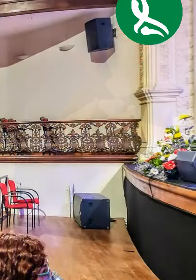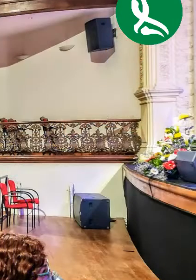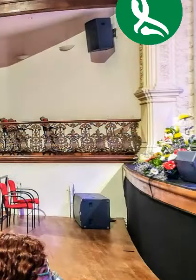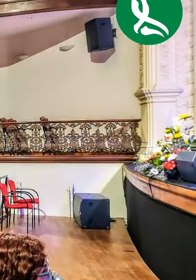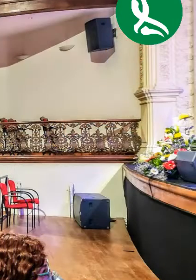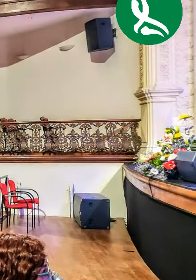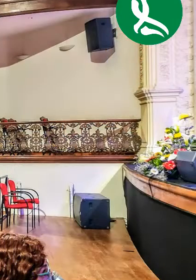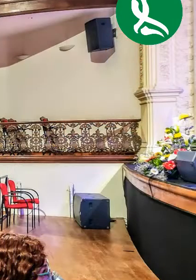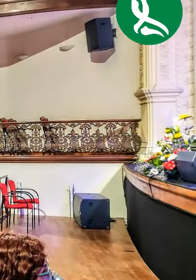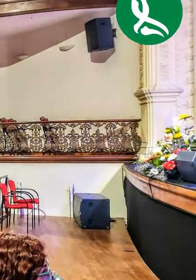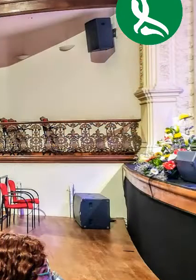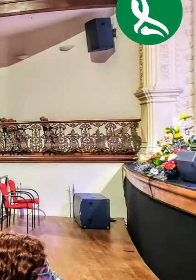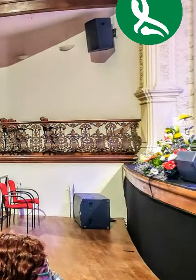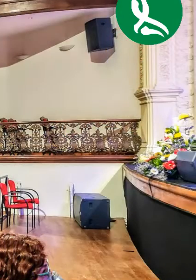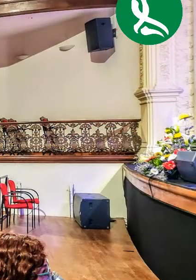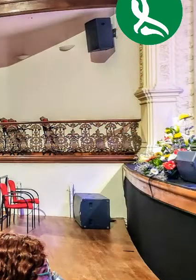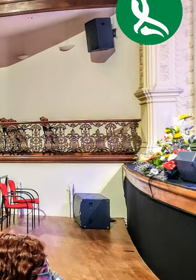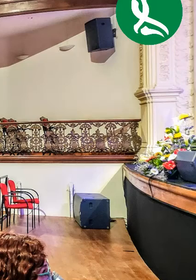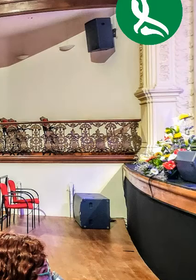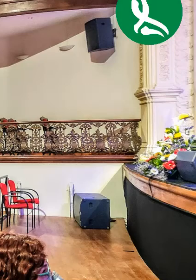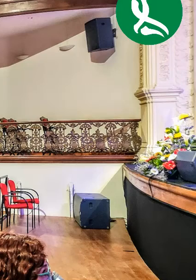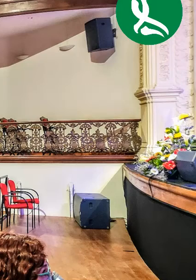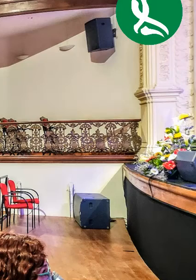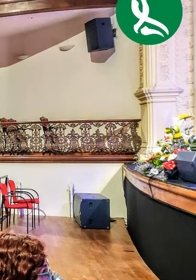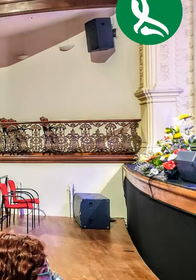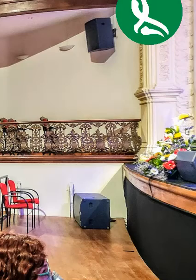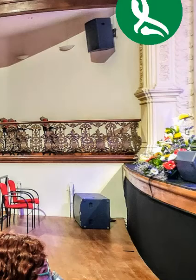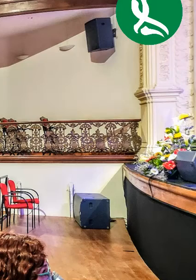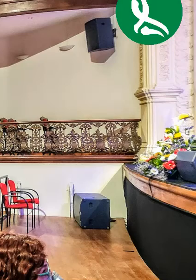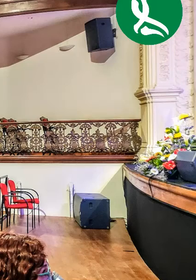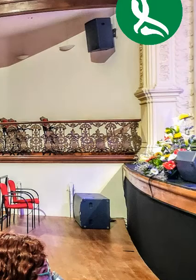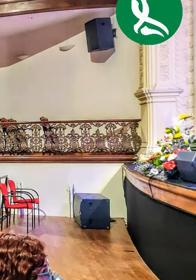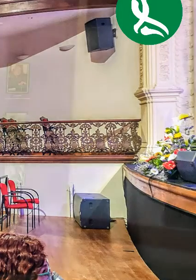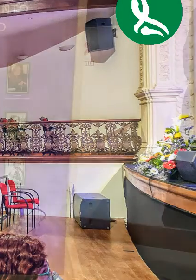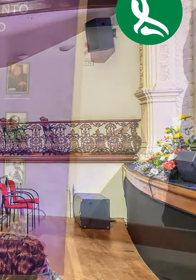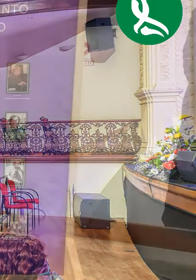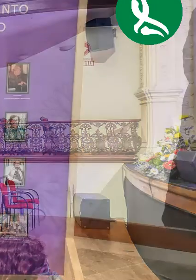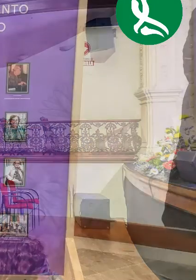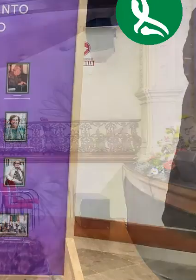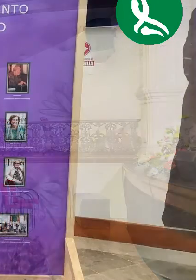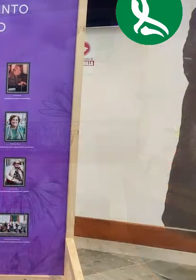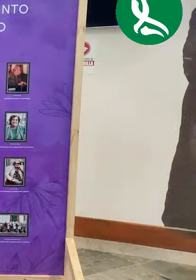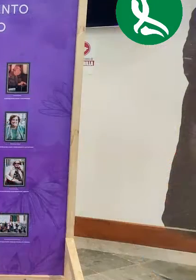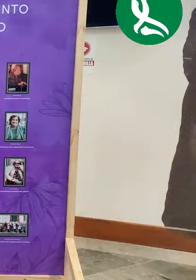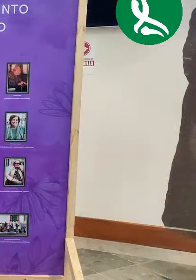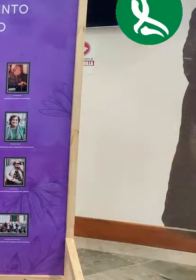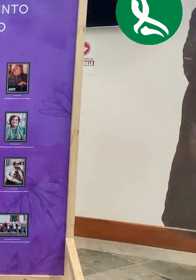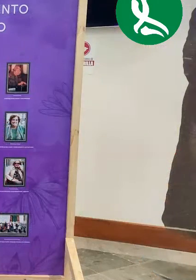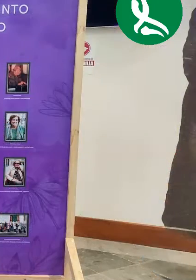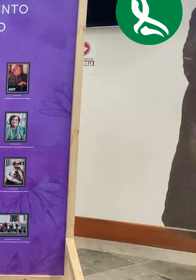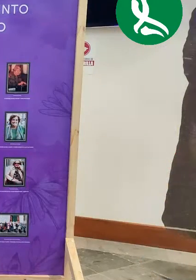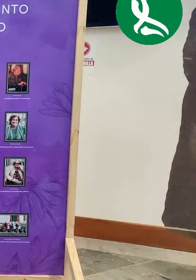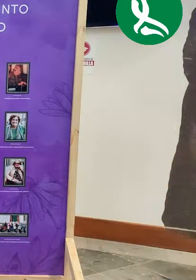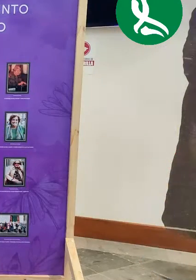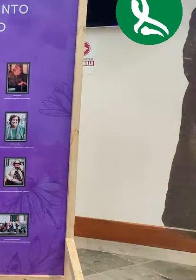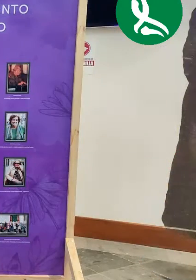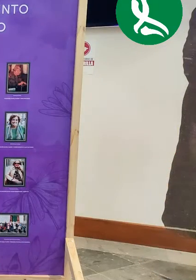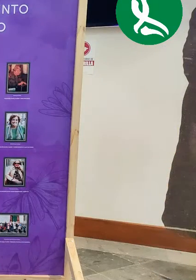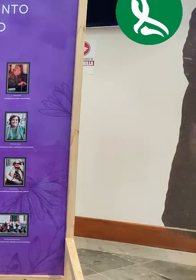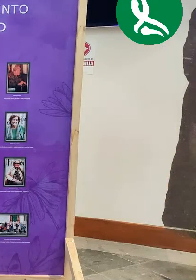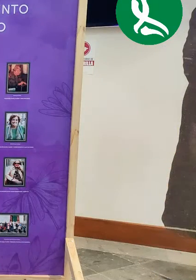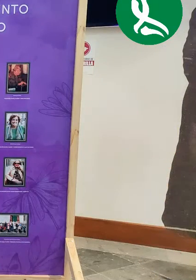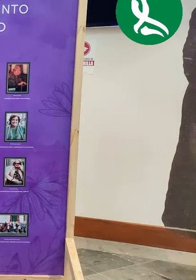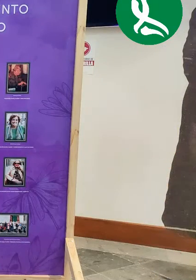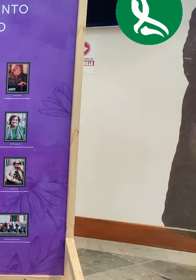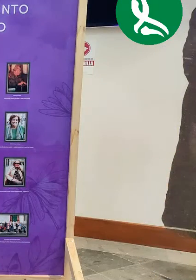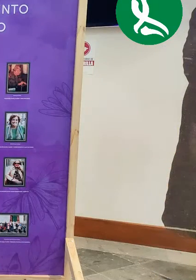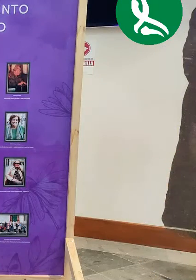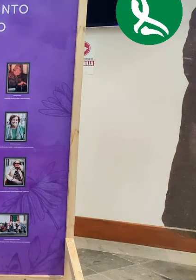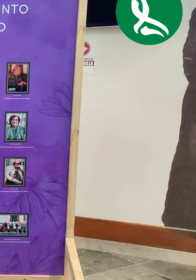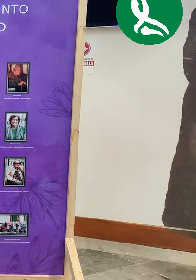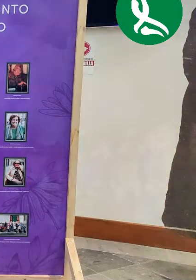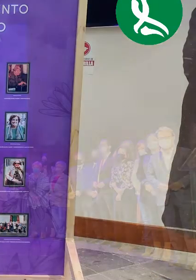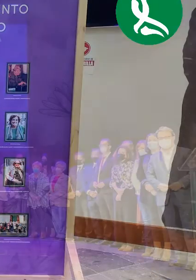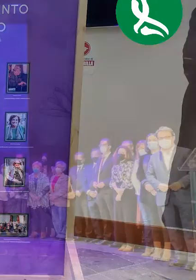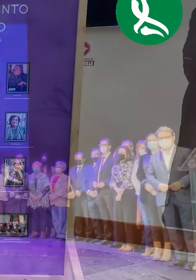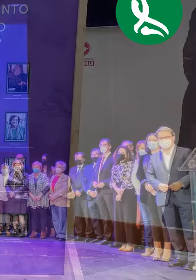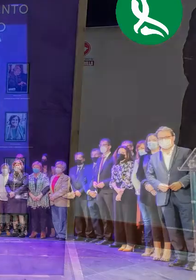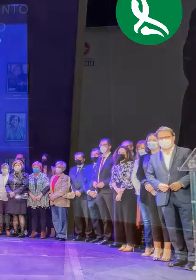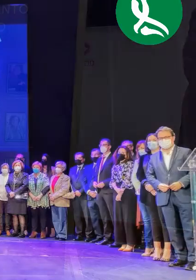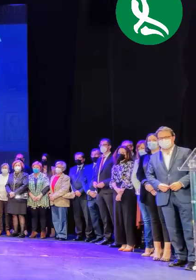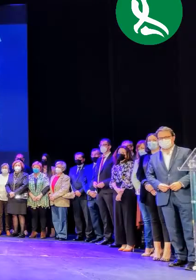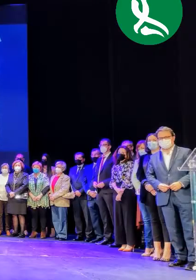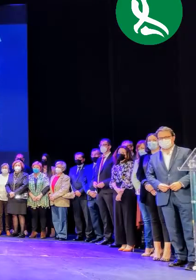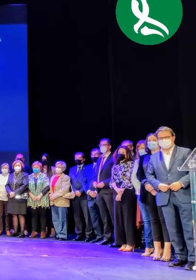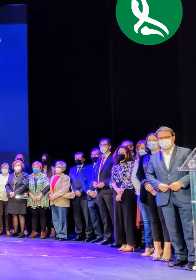caliente, un dulce, plátano, pollo y yogur y danes. Más recientemente se han sumado a esta iniciativa el imperdino y el pide.